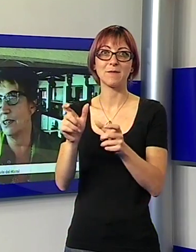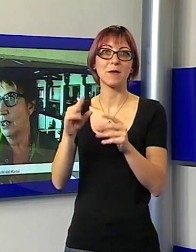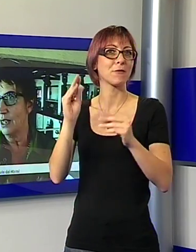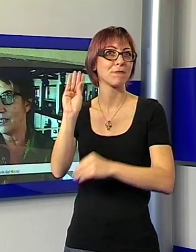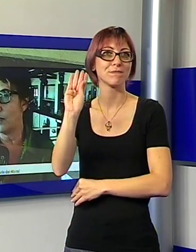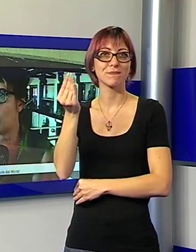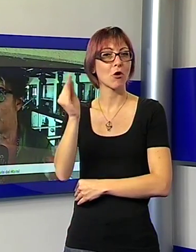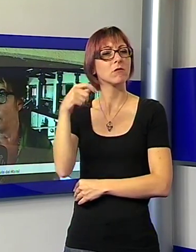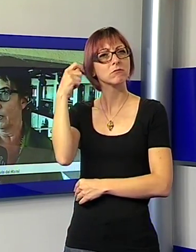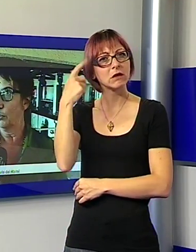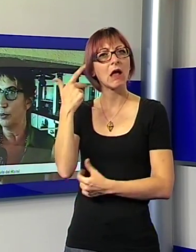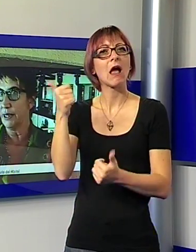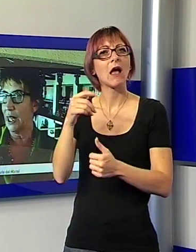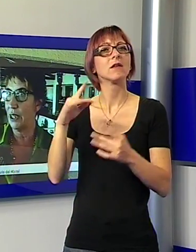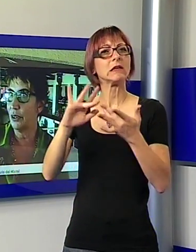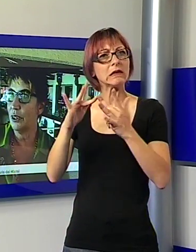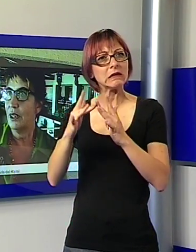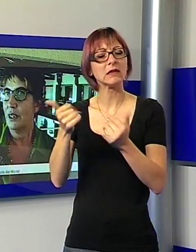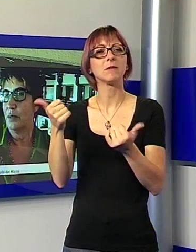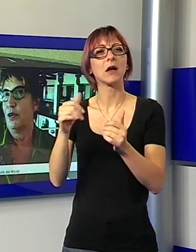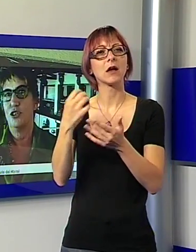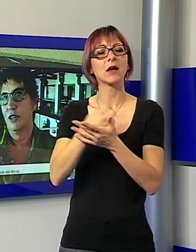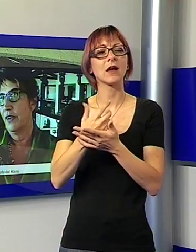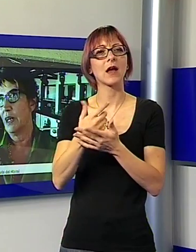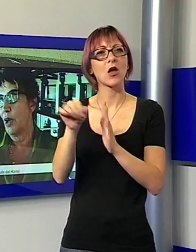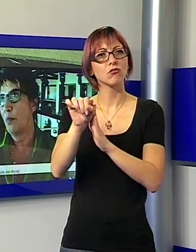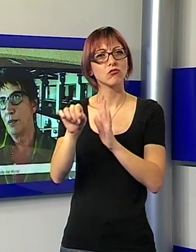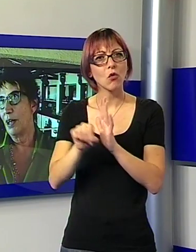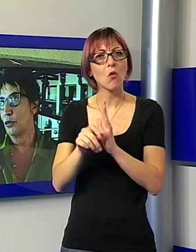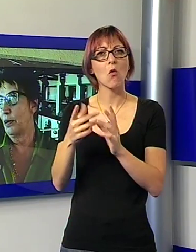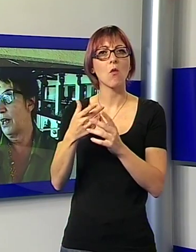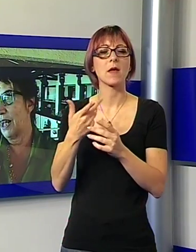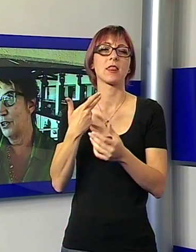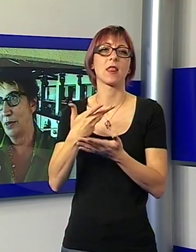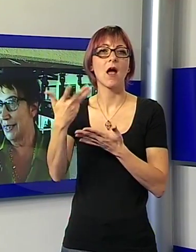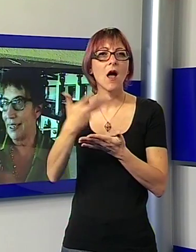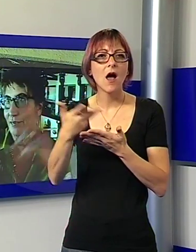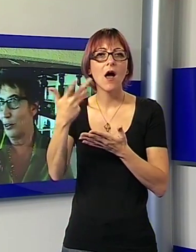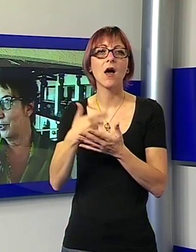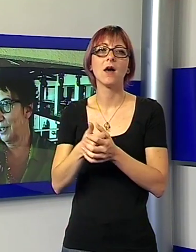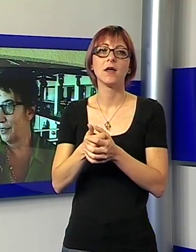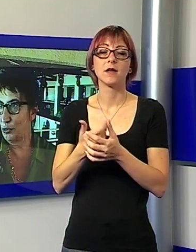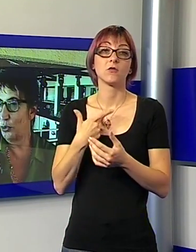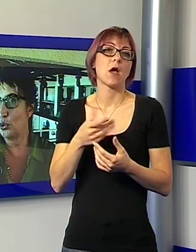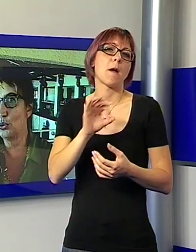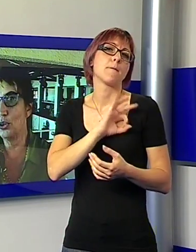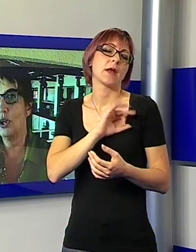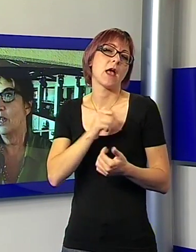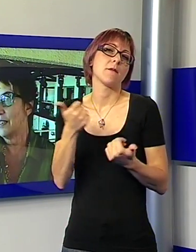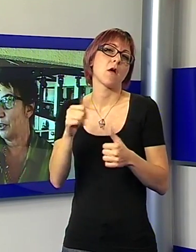sia nel web che nel documentario. Poi i giovani veri li abbiamo premiati per la radio, ma in realtà è tutto tondo. Saverio